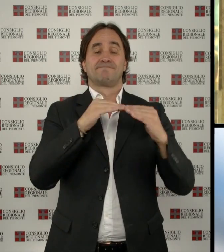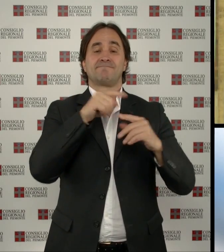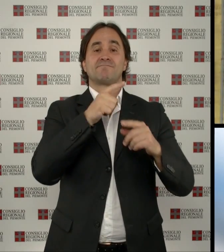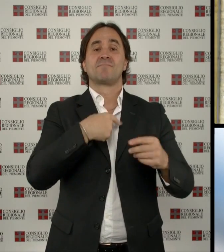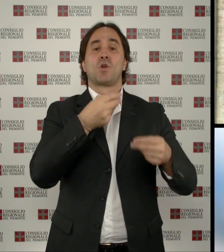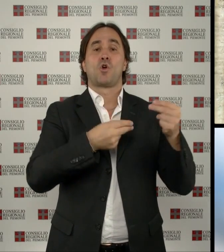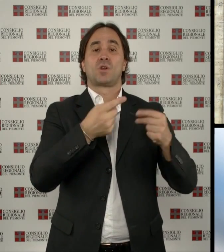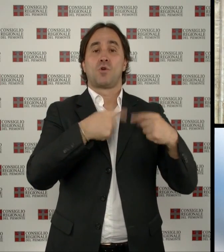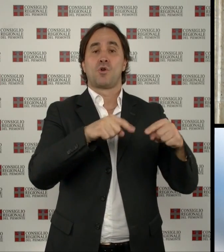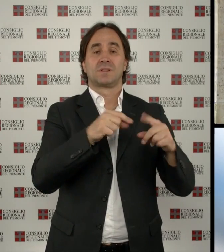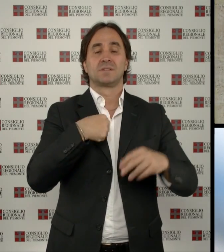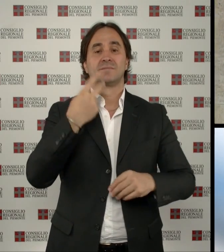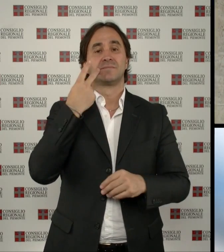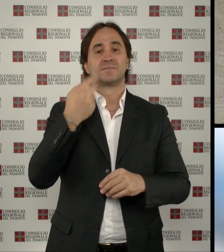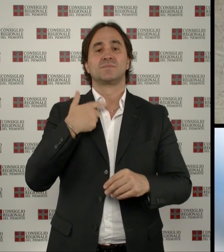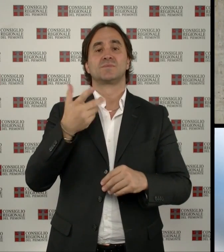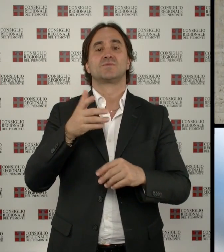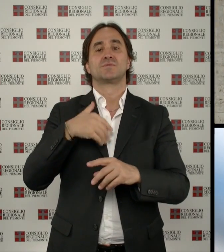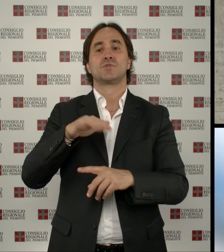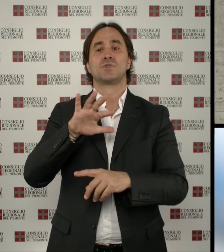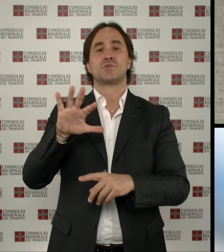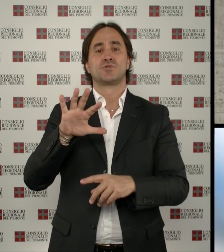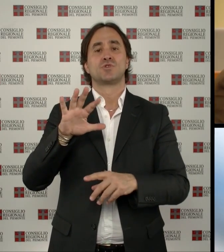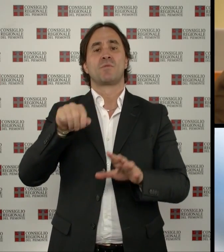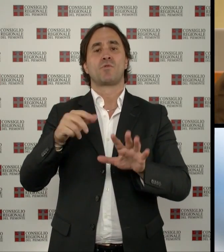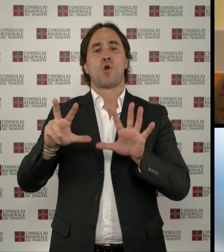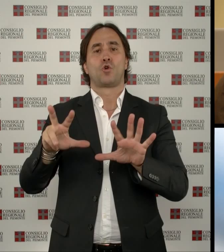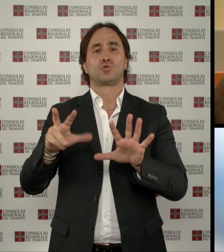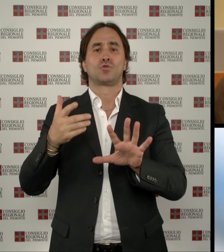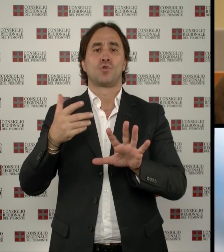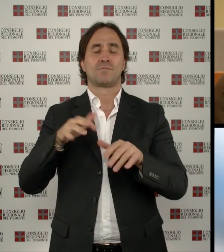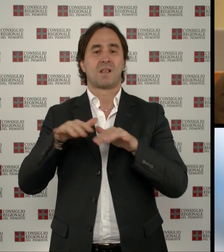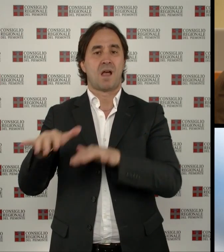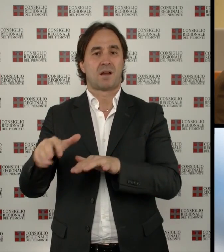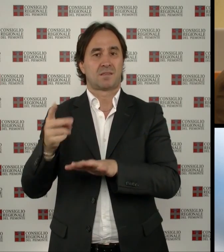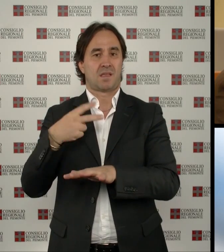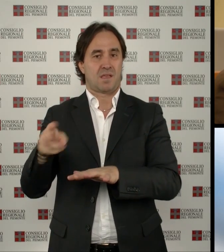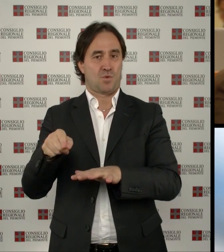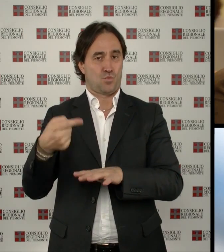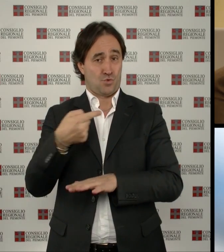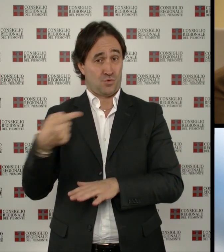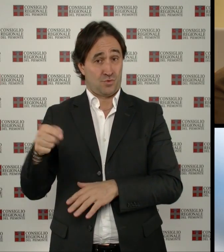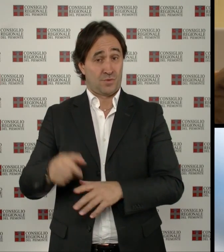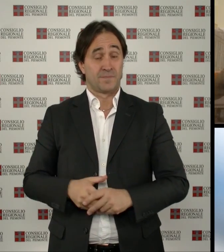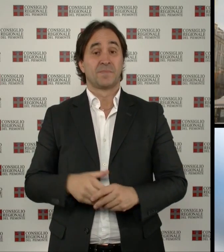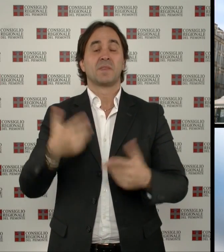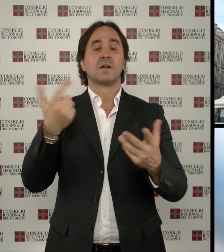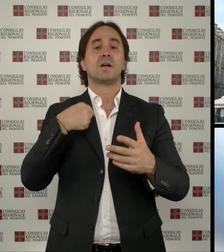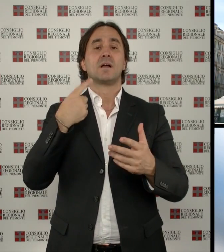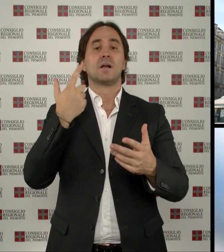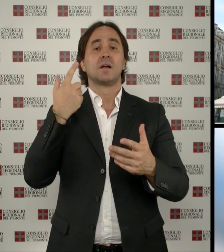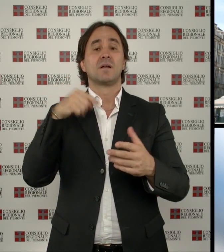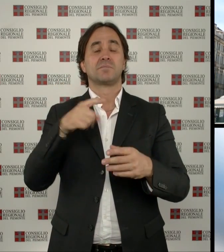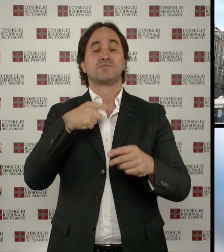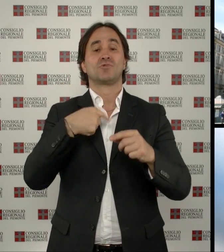certificato un disavanzo di 5,8 miliardi di euro. Il Vice Presidente Reschigna ha ricordato che su questo tema si